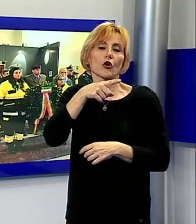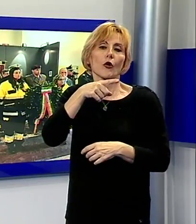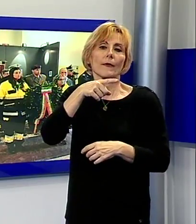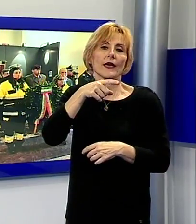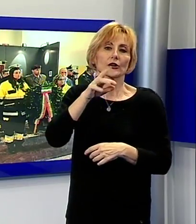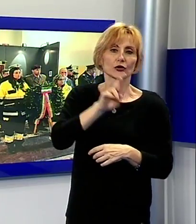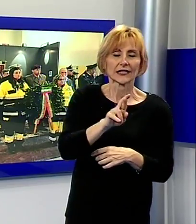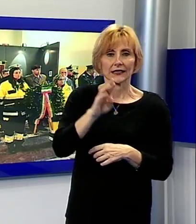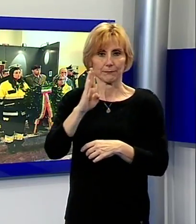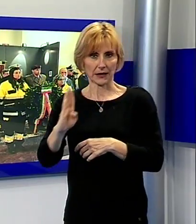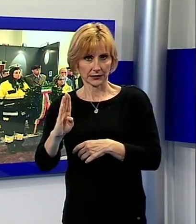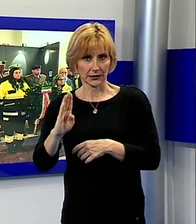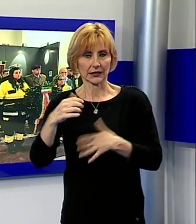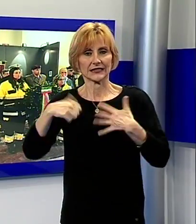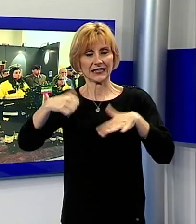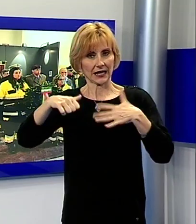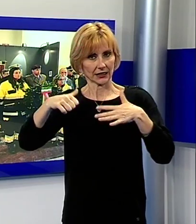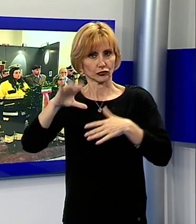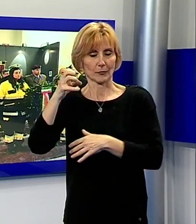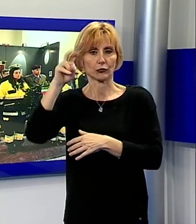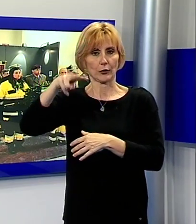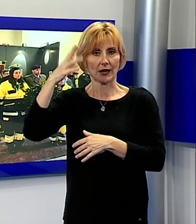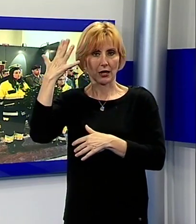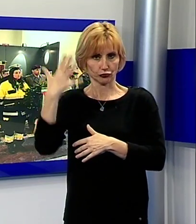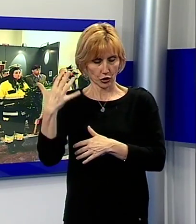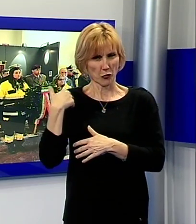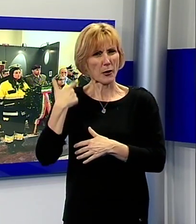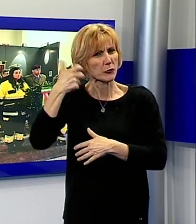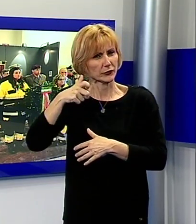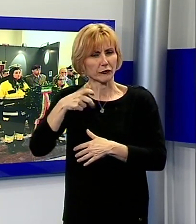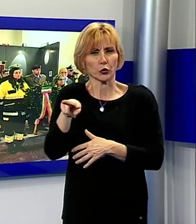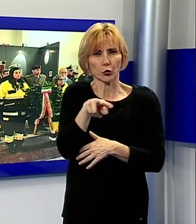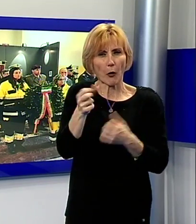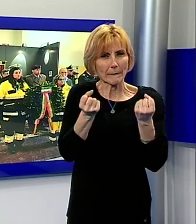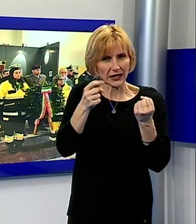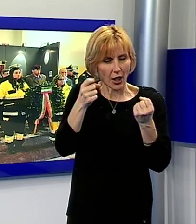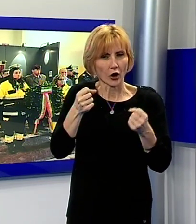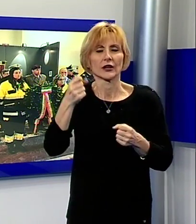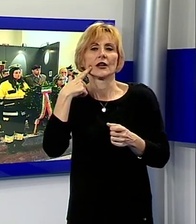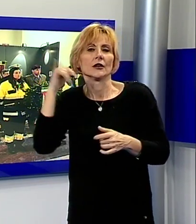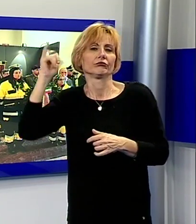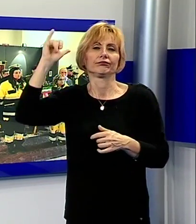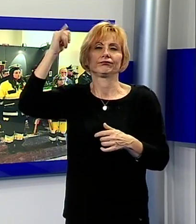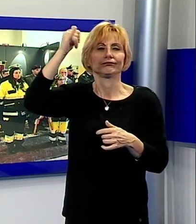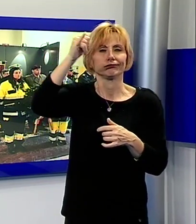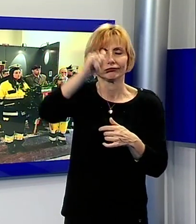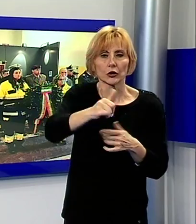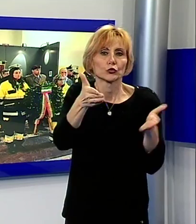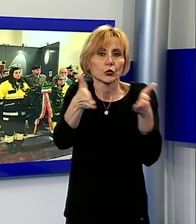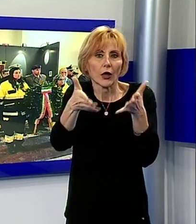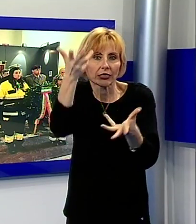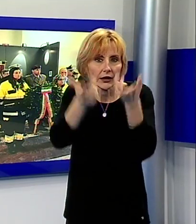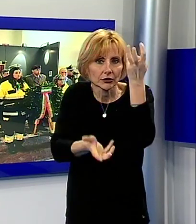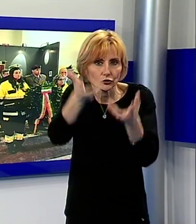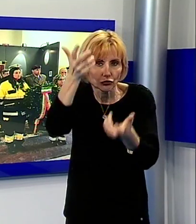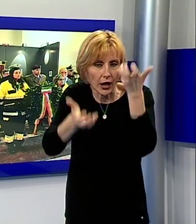marzo del 2005, quando precipitarono con il loro Canader nel corso dell'operazione di spegnimento di un incendio sul monte di Ripa, nel salone